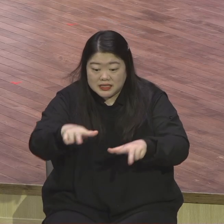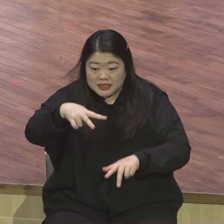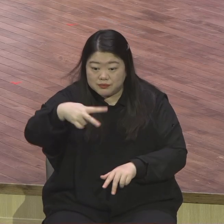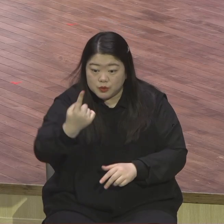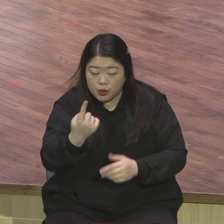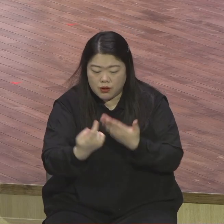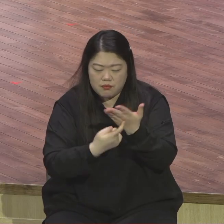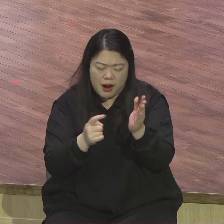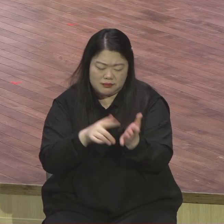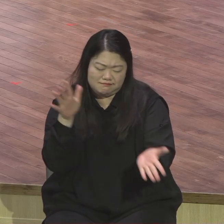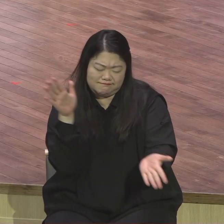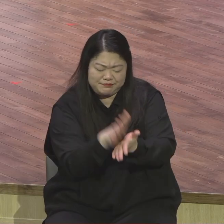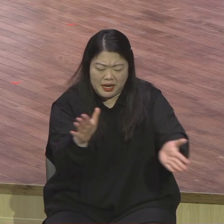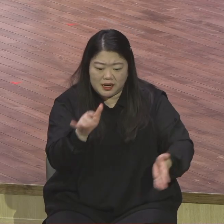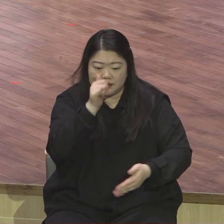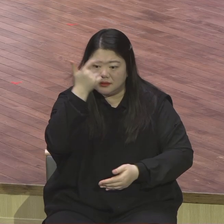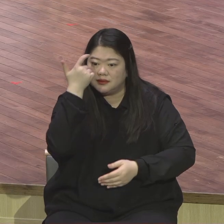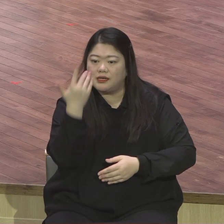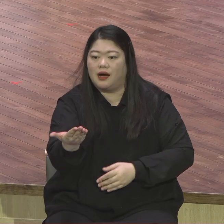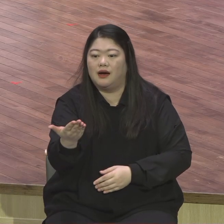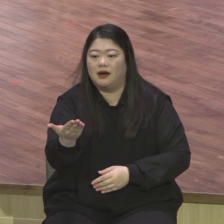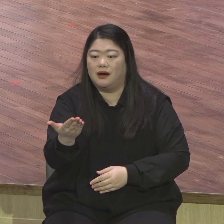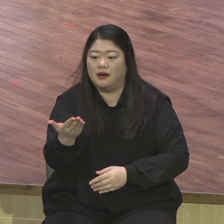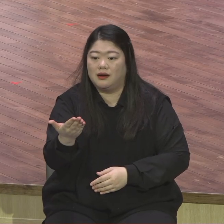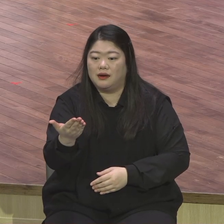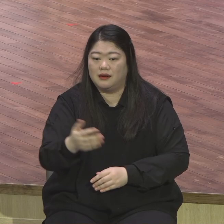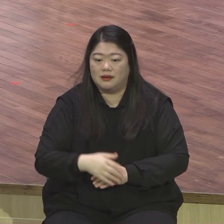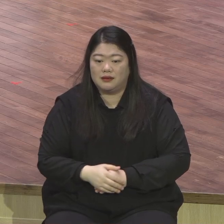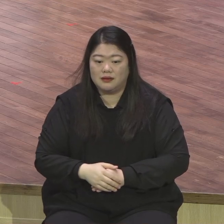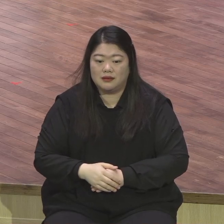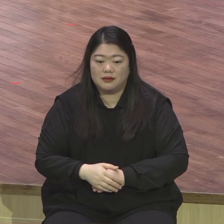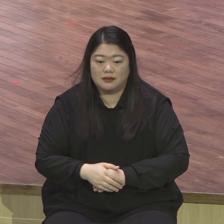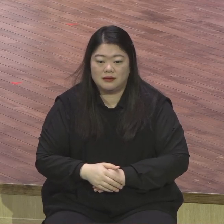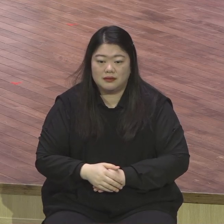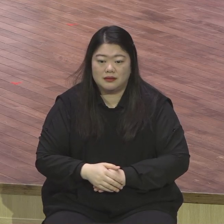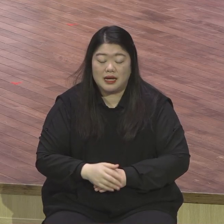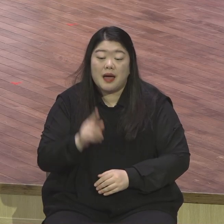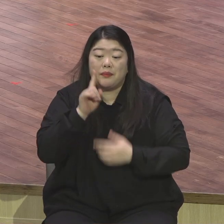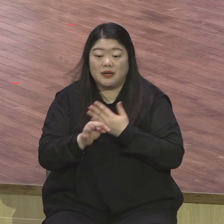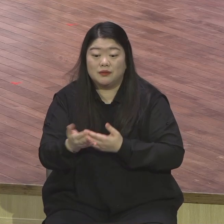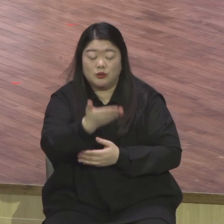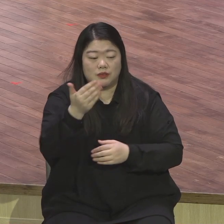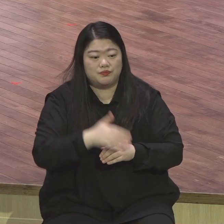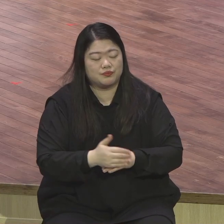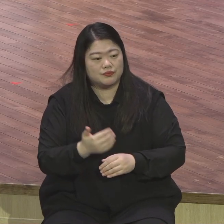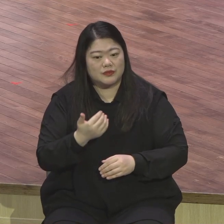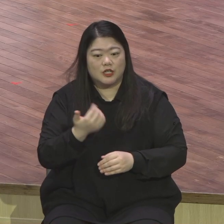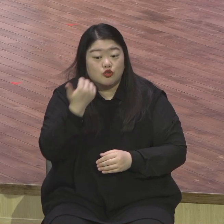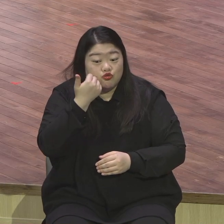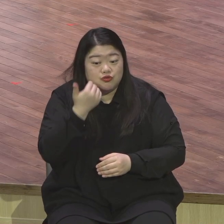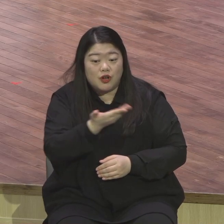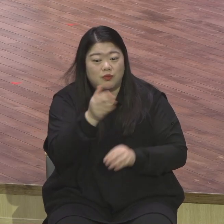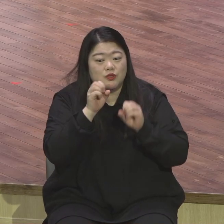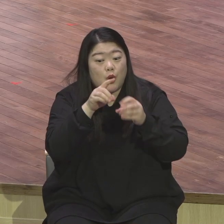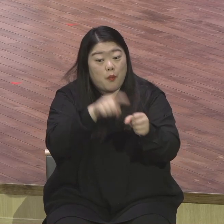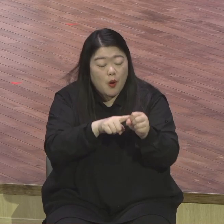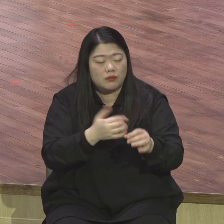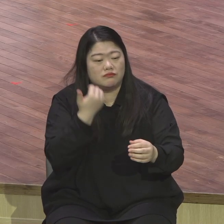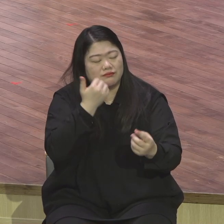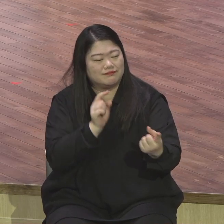늘 그렇게 만난 사람마다 아유 스틸 버닝 당신 속에 보검의 열정이 지금도 불타고 있는가